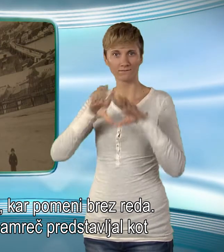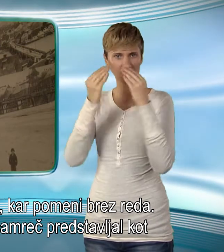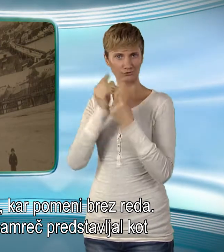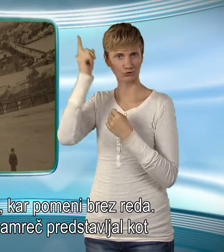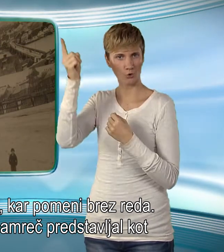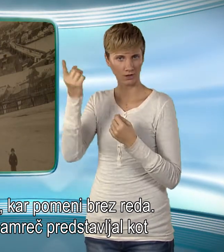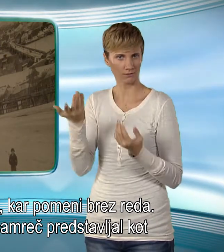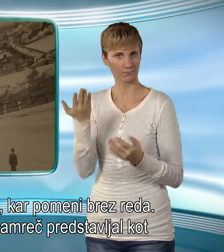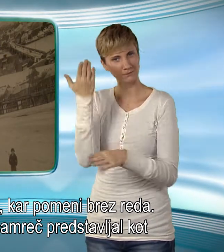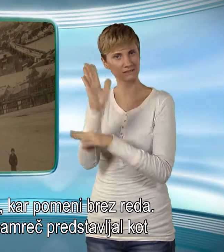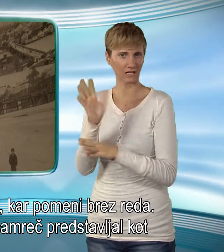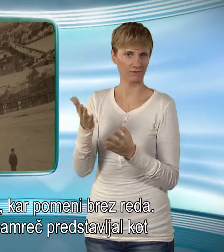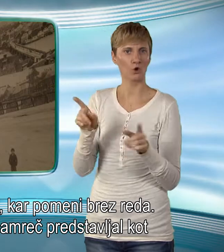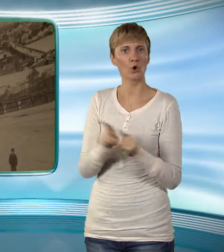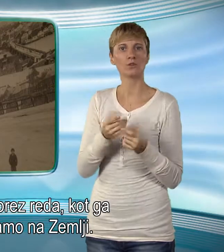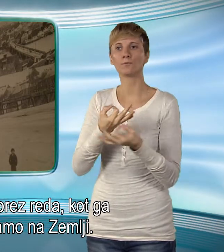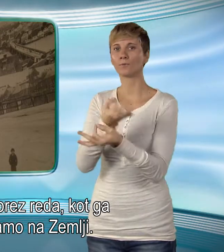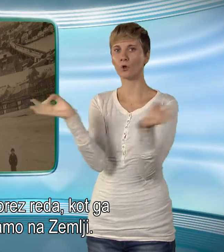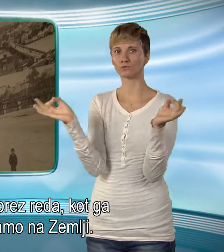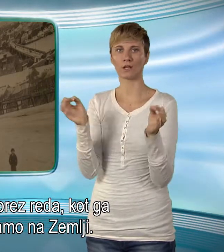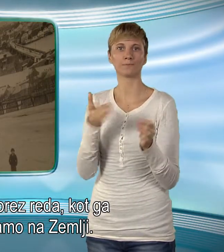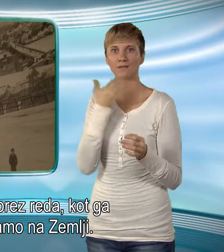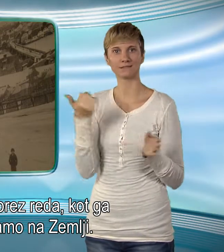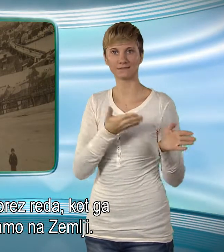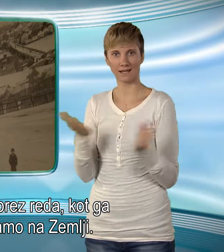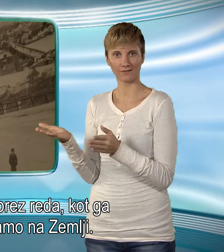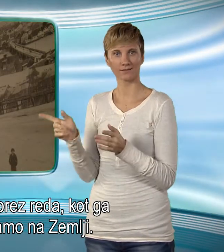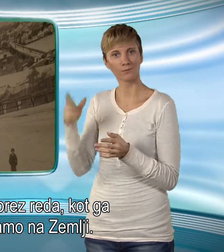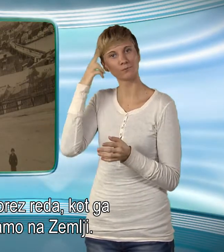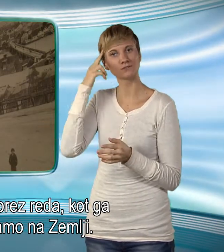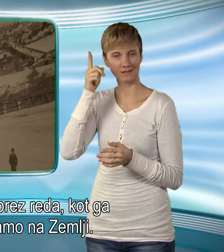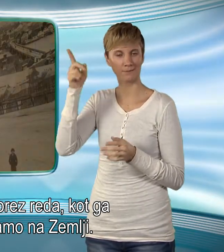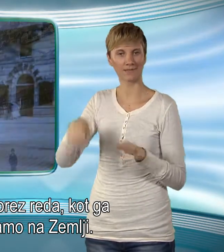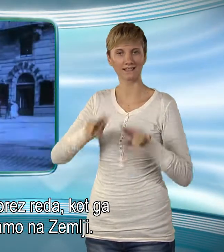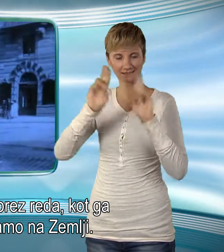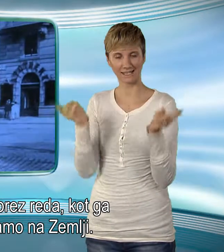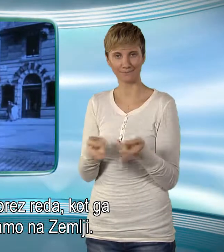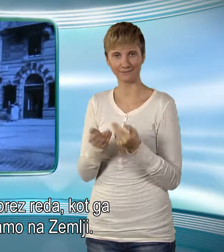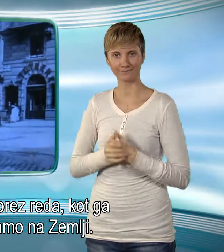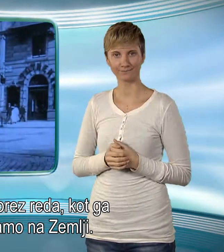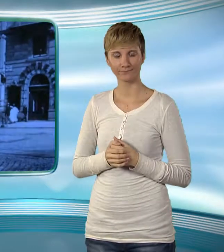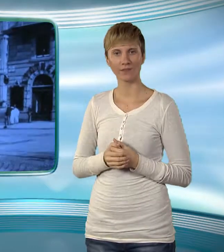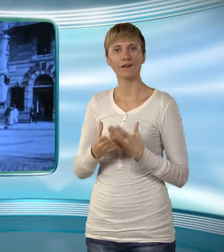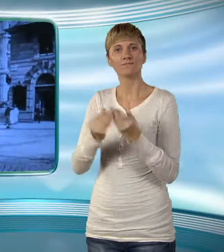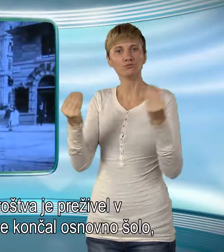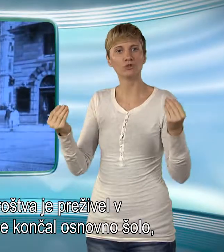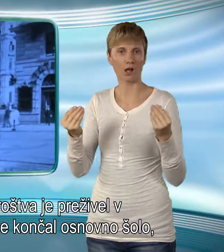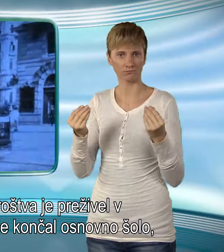Vesolje si je namreč predstavljal kot prostor brezreda, kot ga poznamo na zemlji. Večino